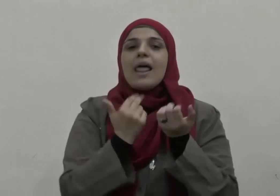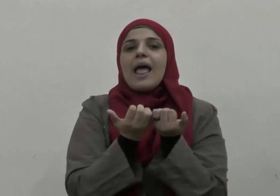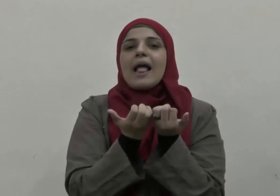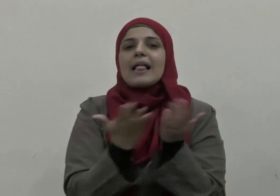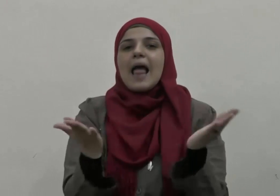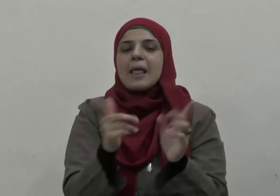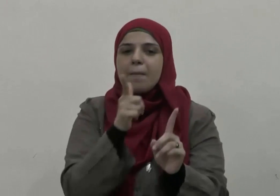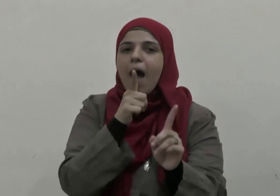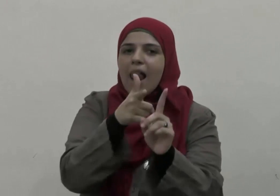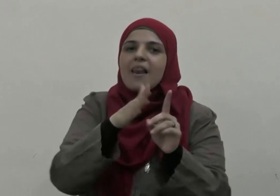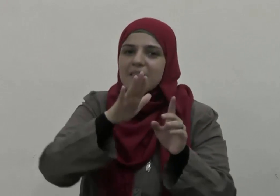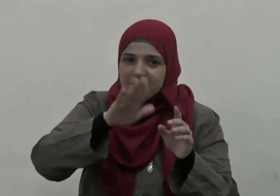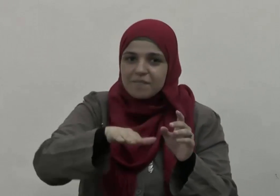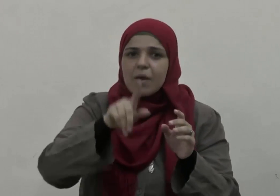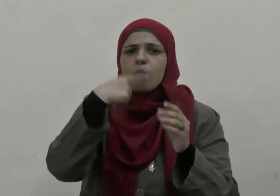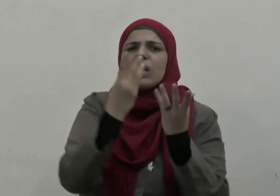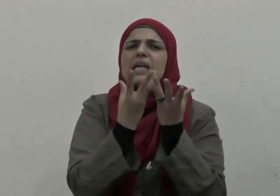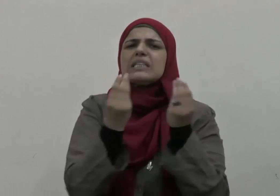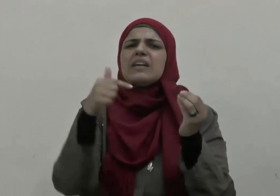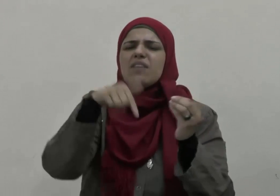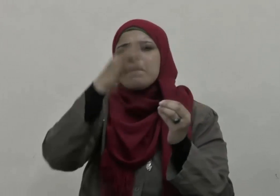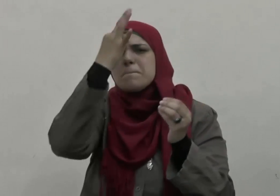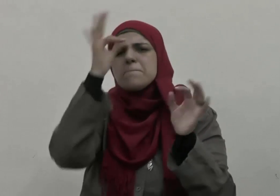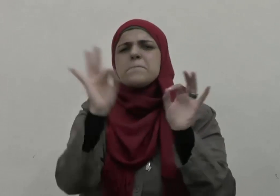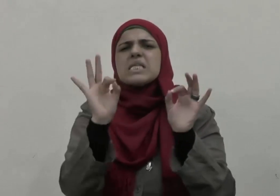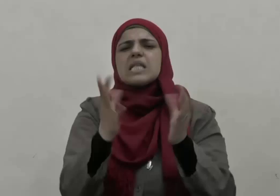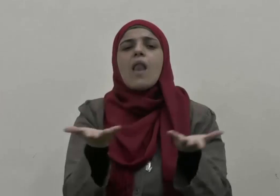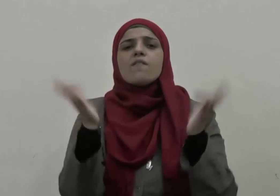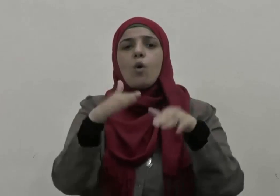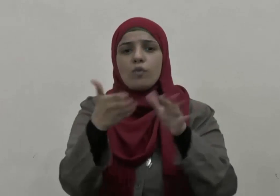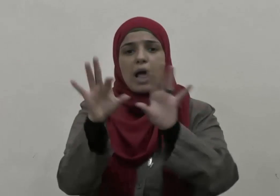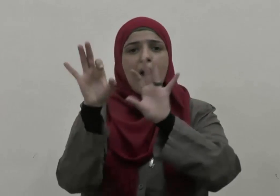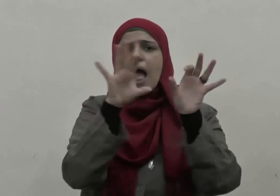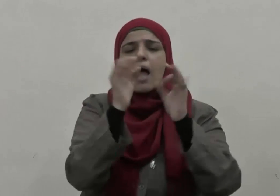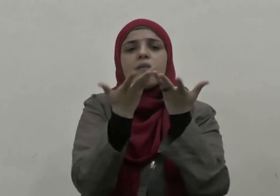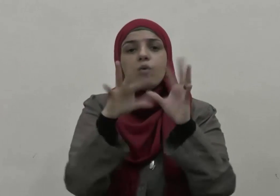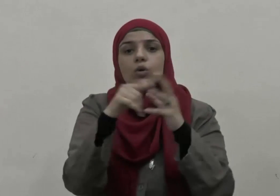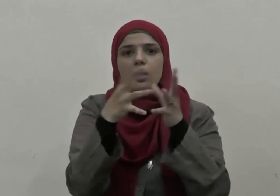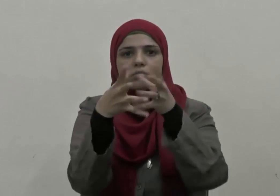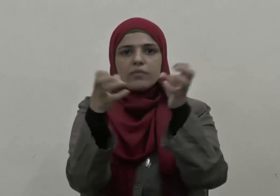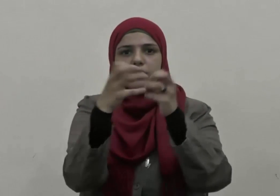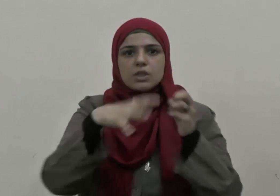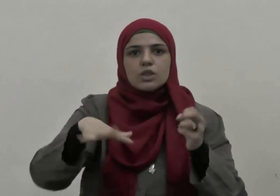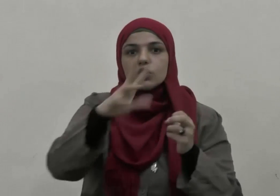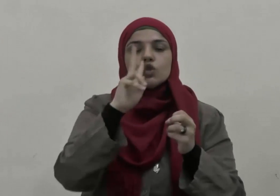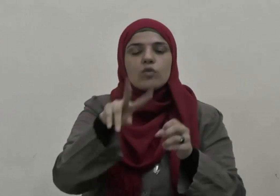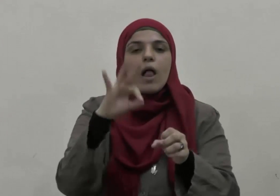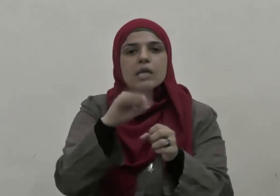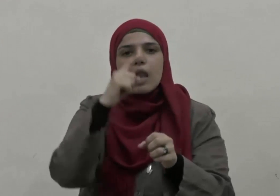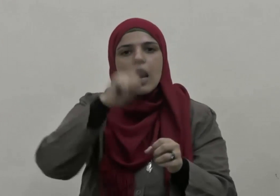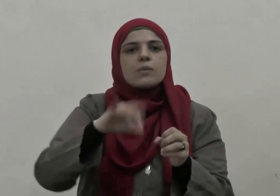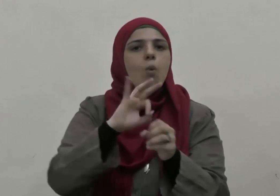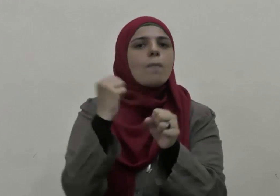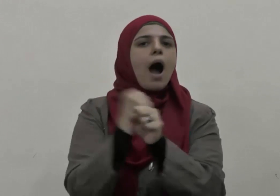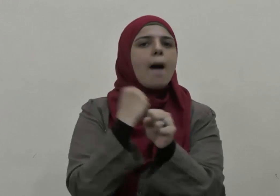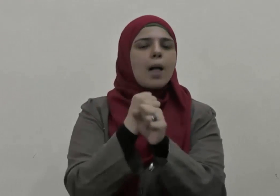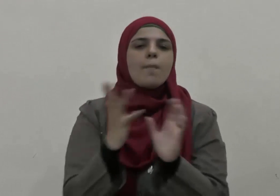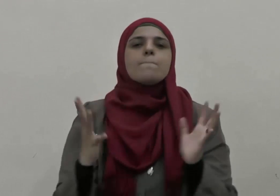الكريم الكثير من الأمثلة الرائعة التي ترغب في العمل الجماعي